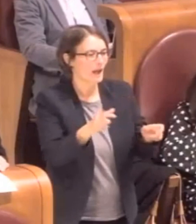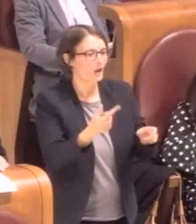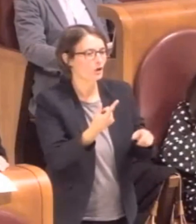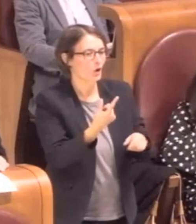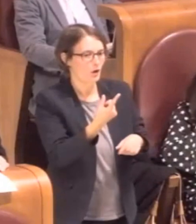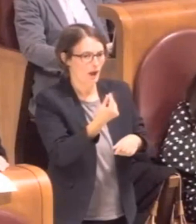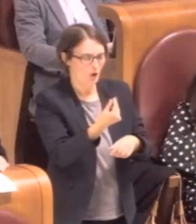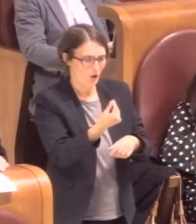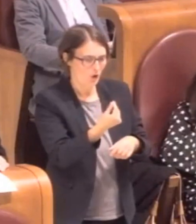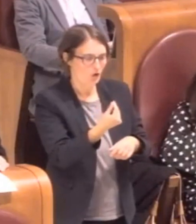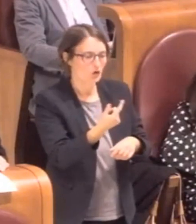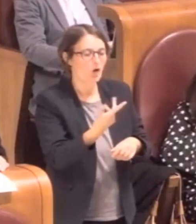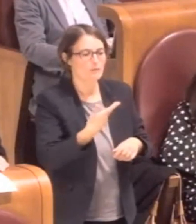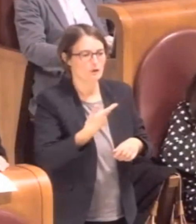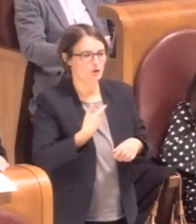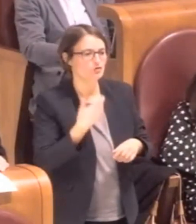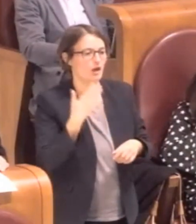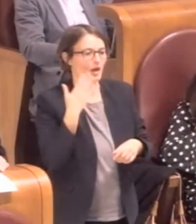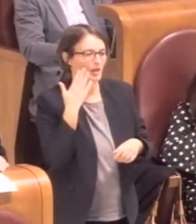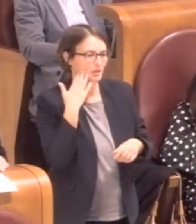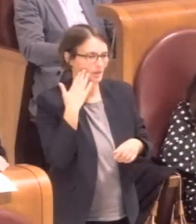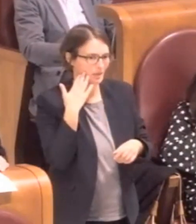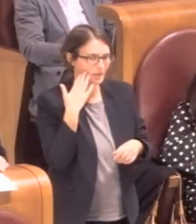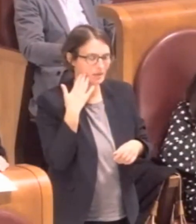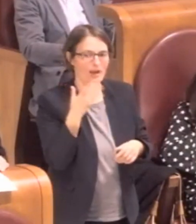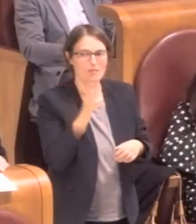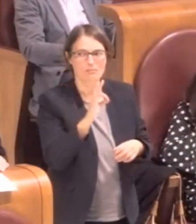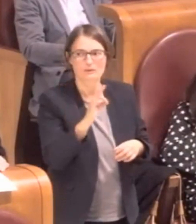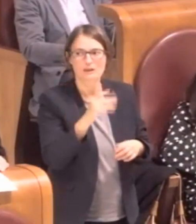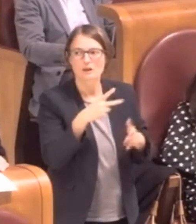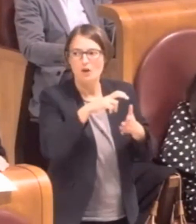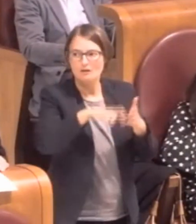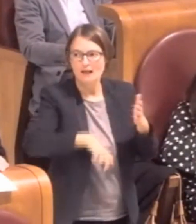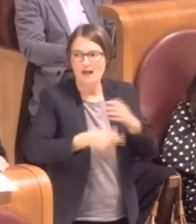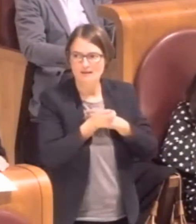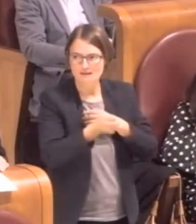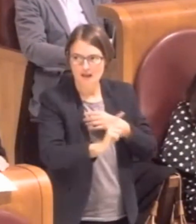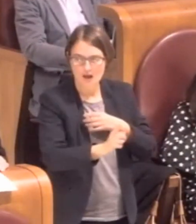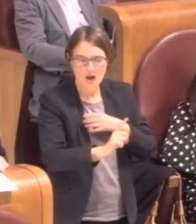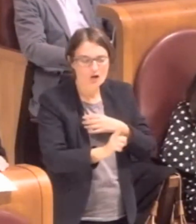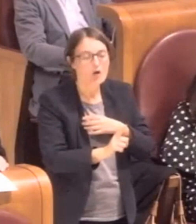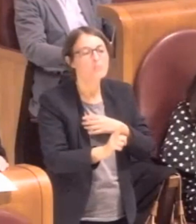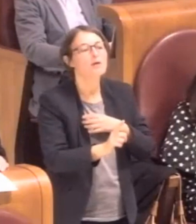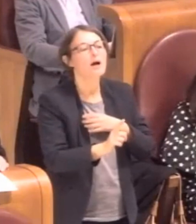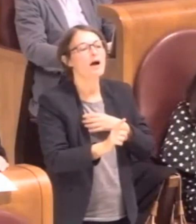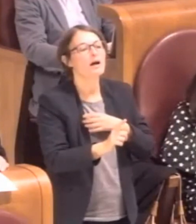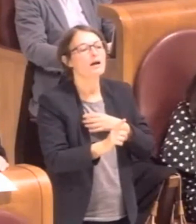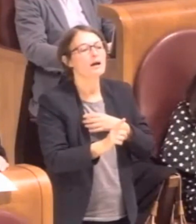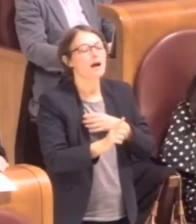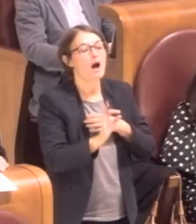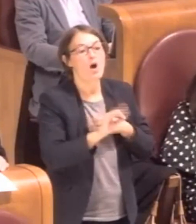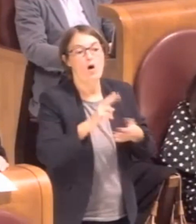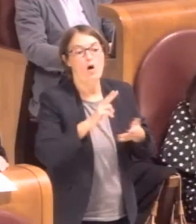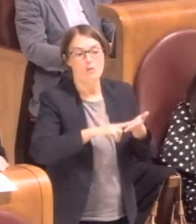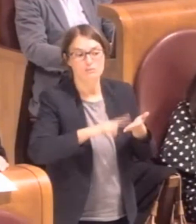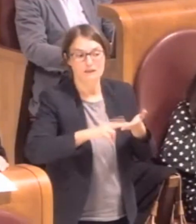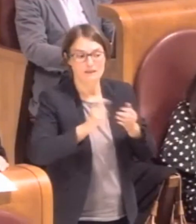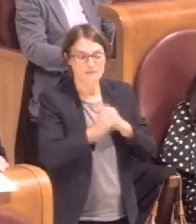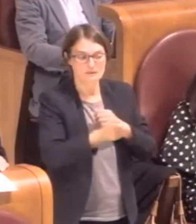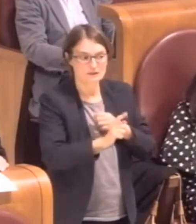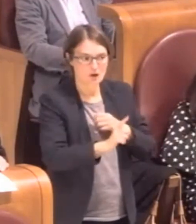posizioni debitorie in materia di tributi o di contributi providenziali definitivamente